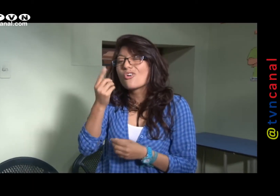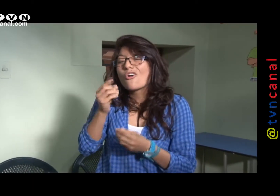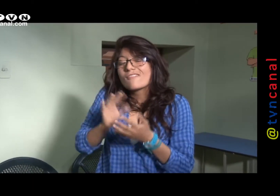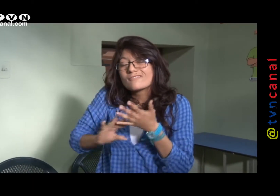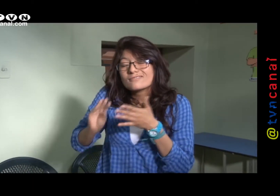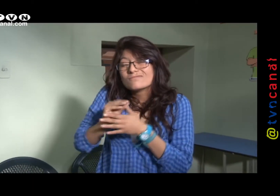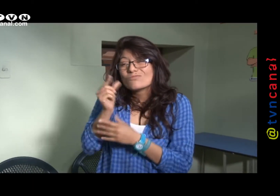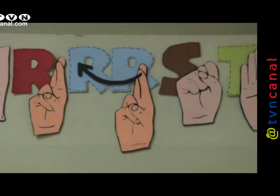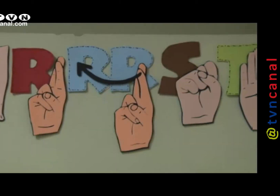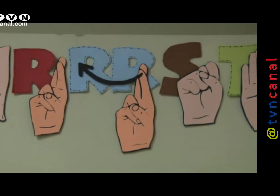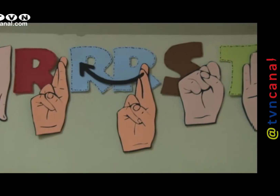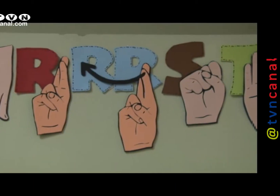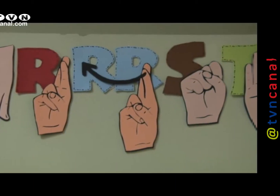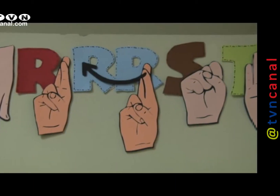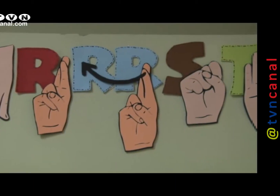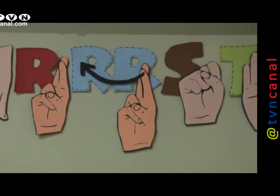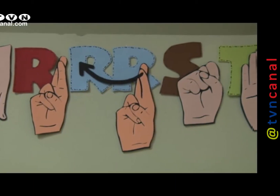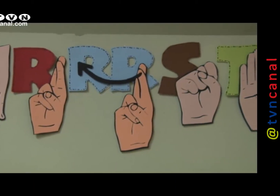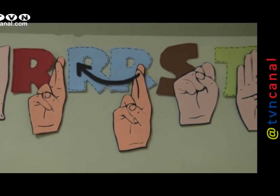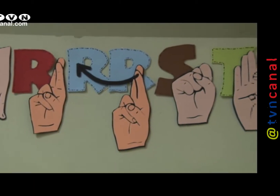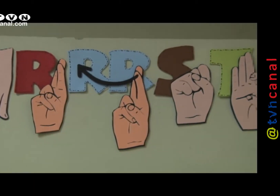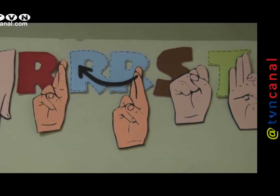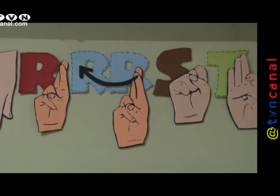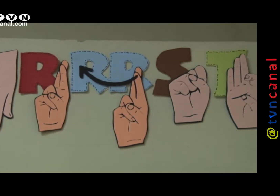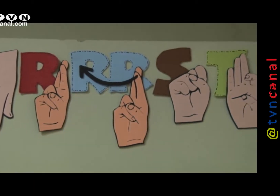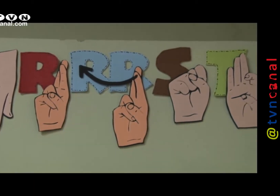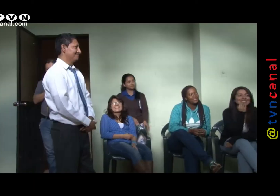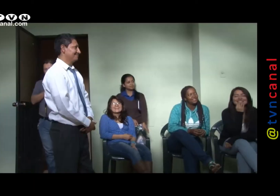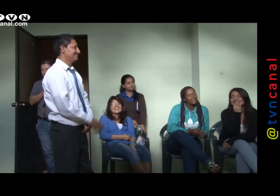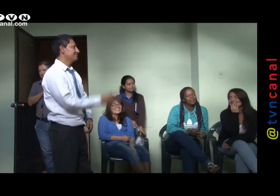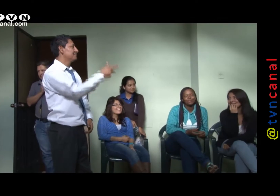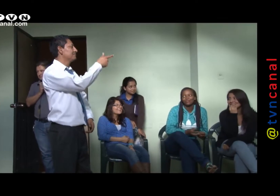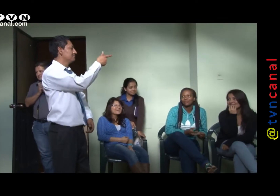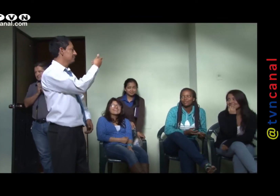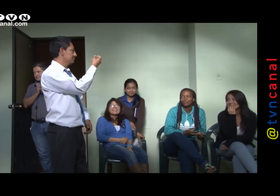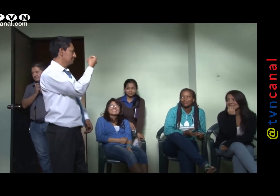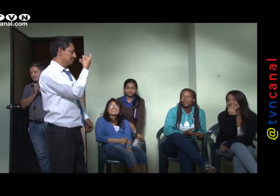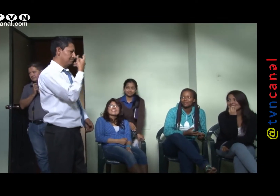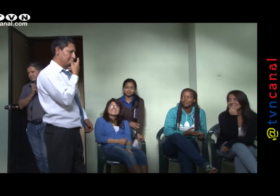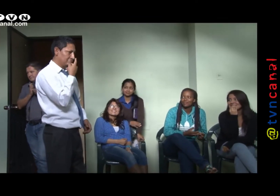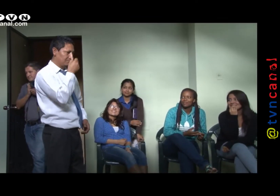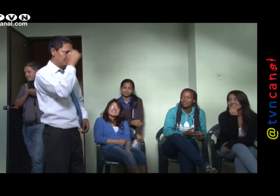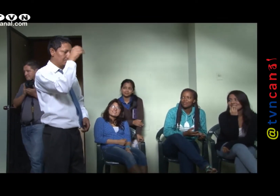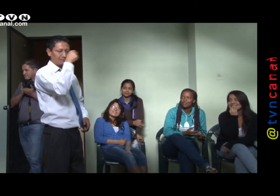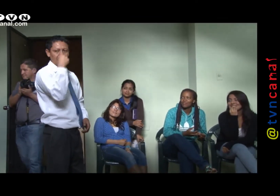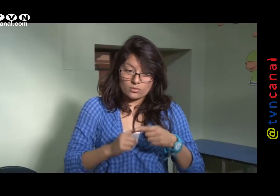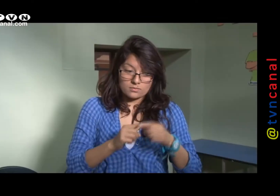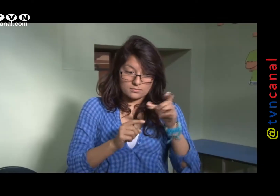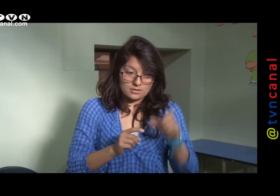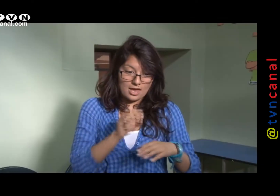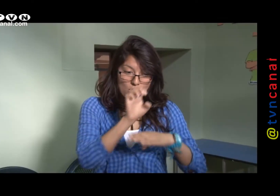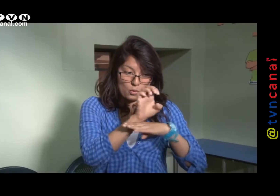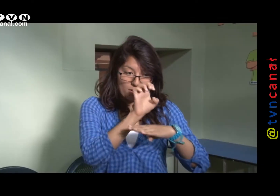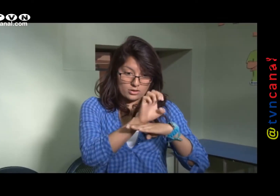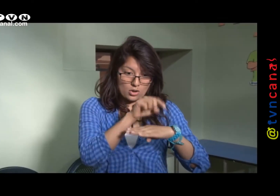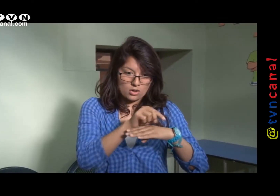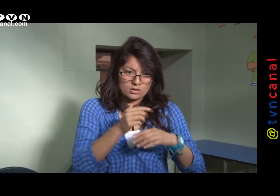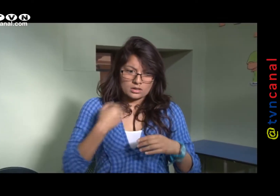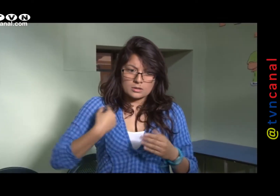intérprete. En ese sentido, lo que pretenden es que se les reconozca como una comunidad lingüística. Por ejemplo, aquí en el